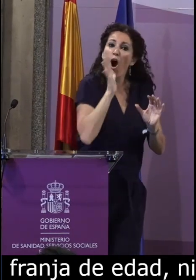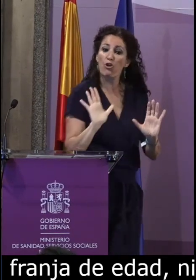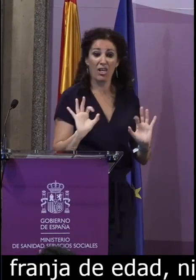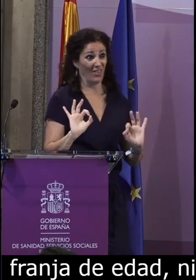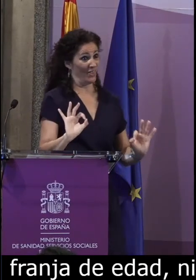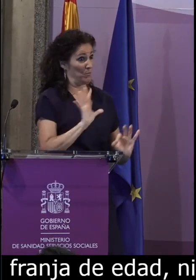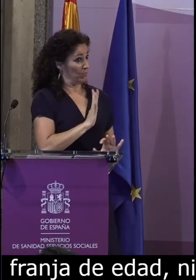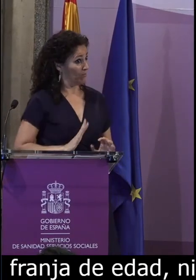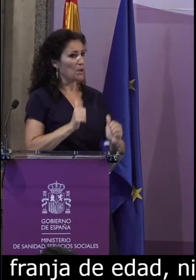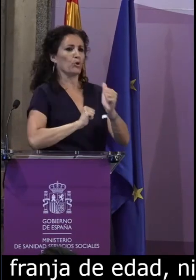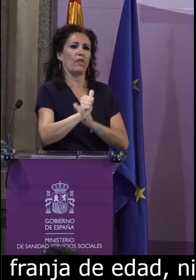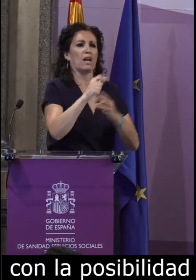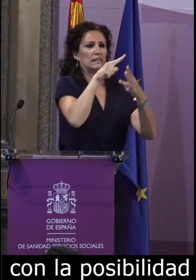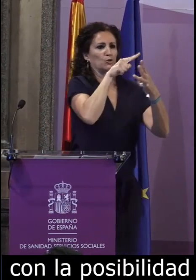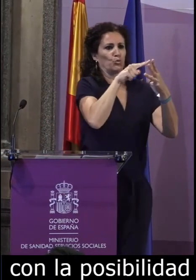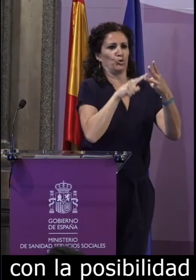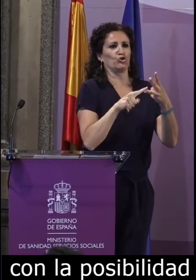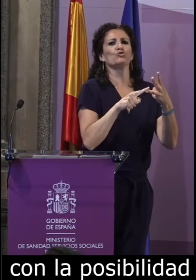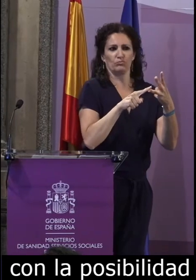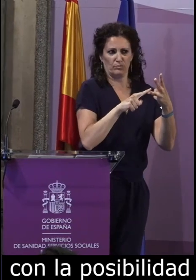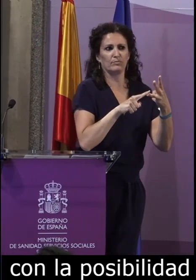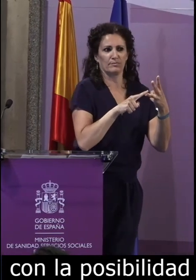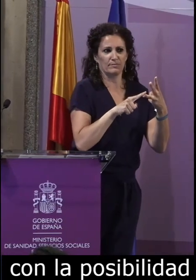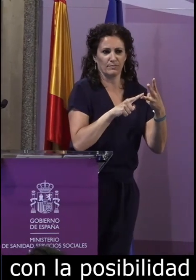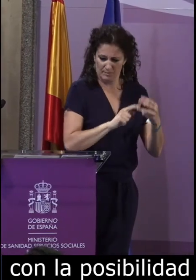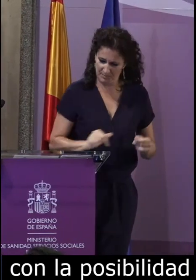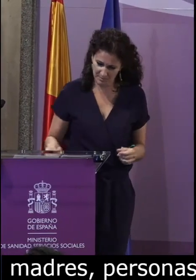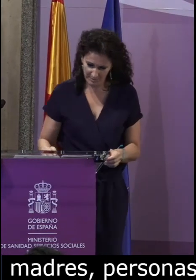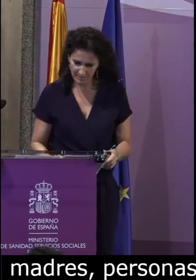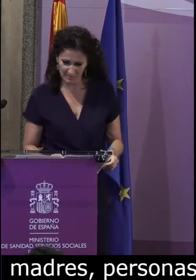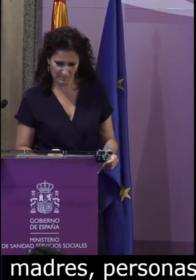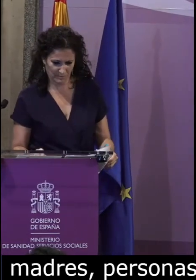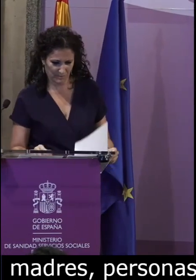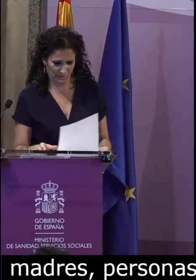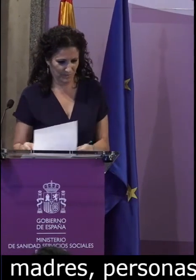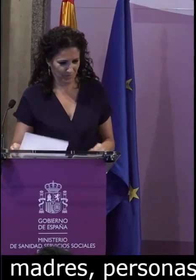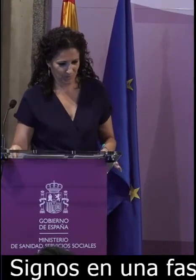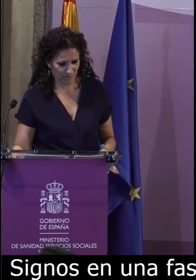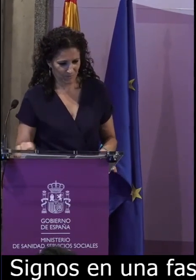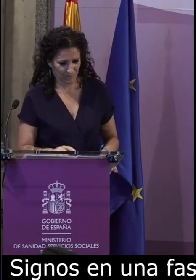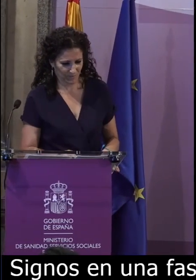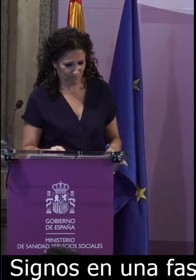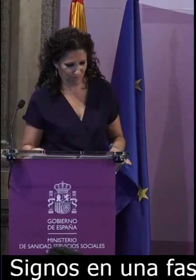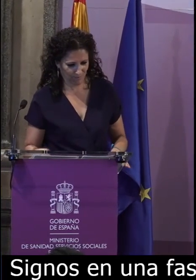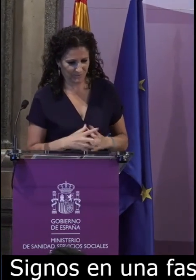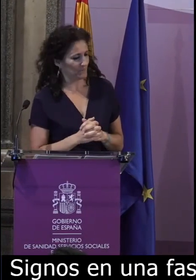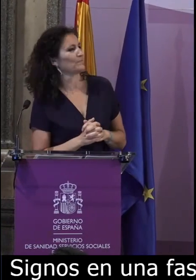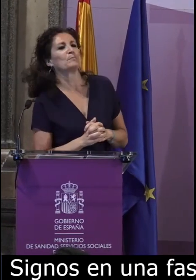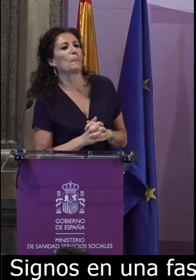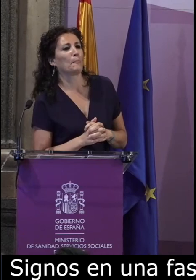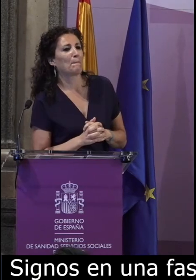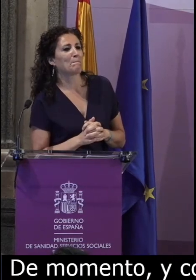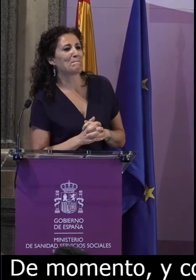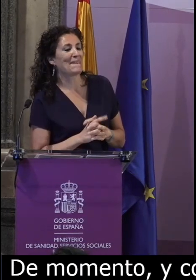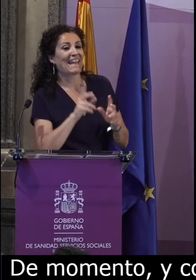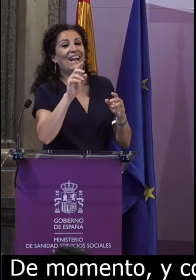signos en una fase posterior. De momento y como punto prioritario trabajamos en estas tres franjas de edad